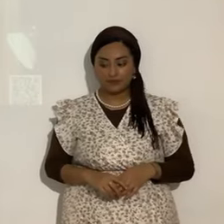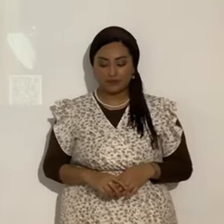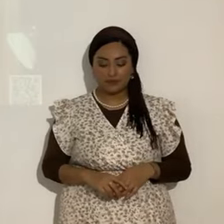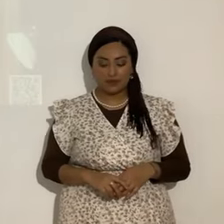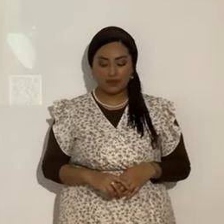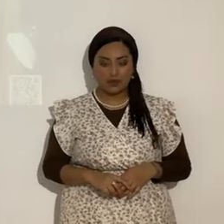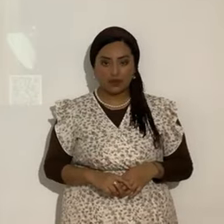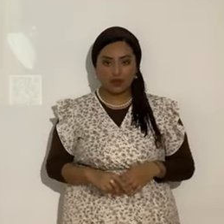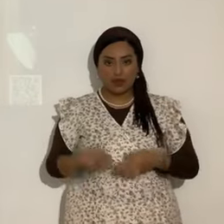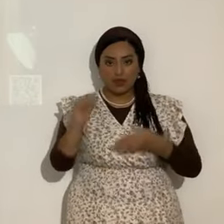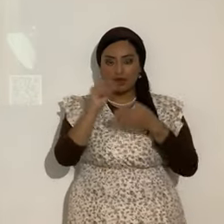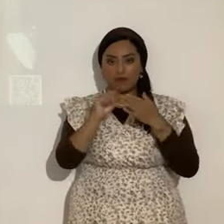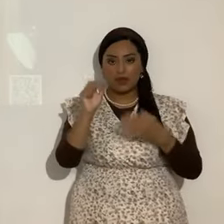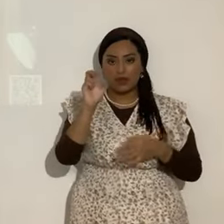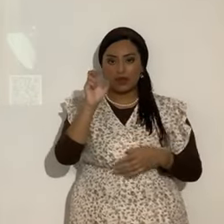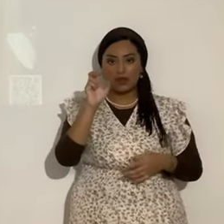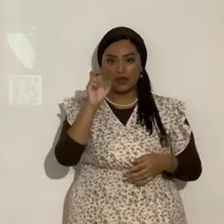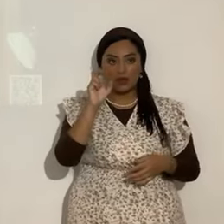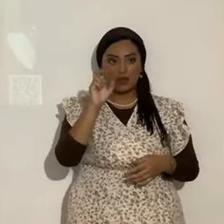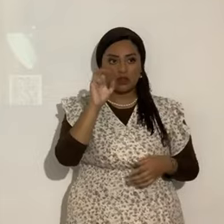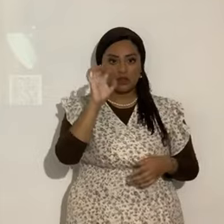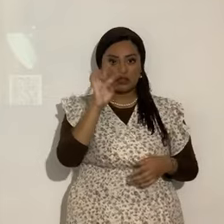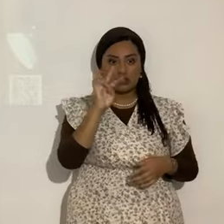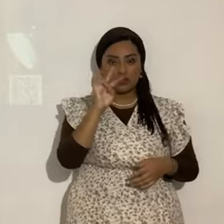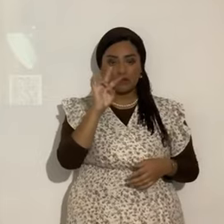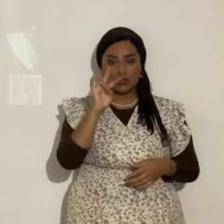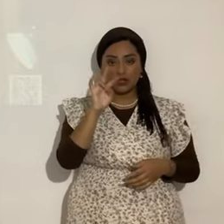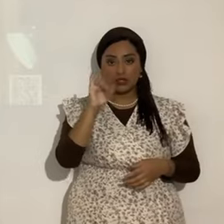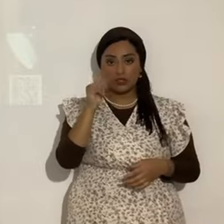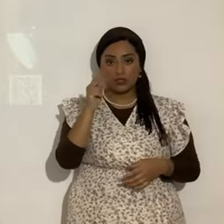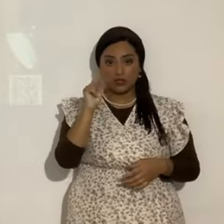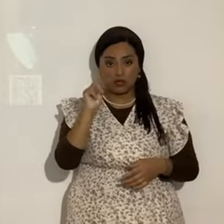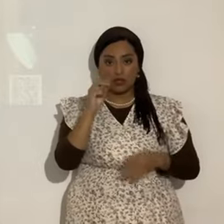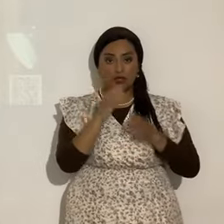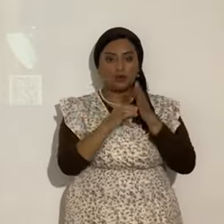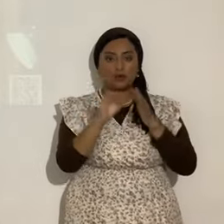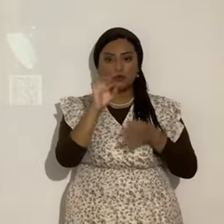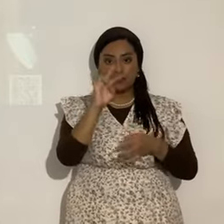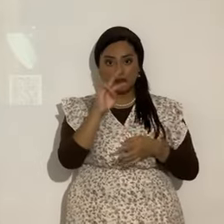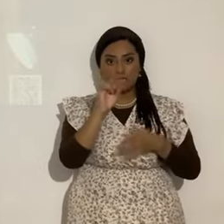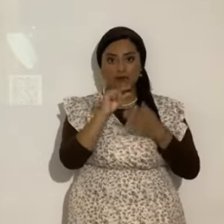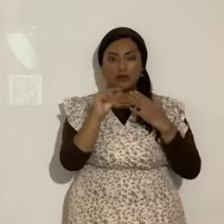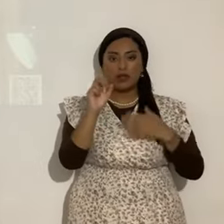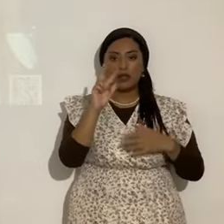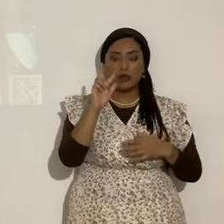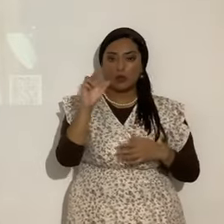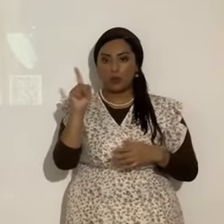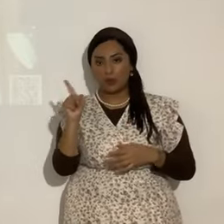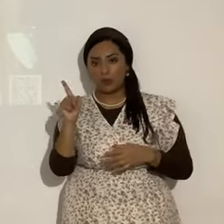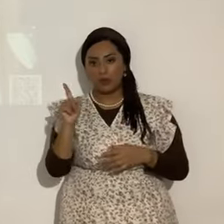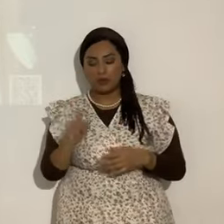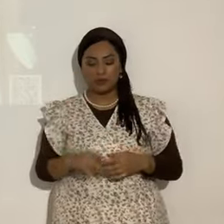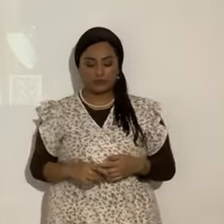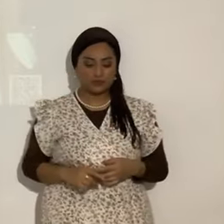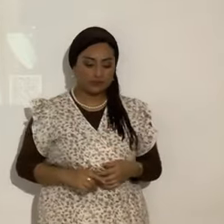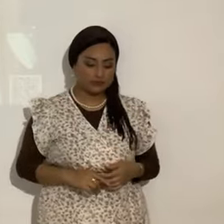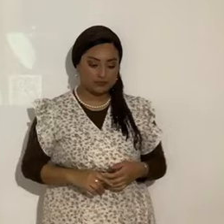Verso 31. Juan. Siete. O sea. En el capítulo anterior hermanitos. Por favor. Siete. Treinta y uno.